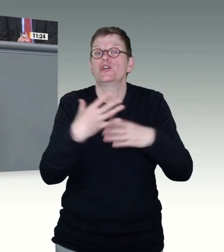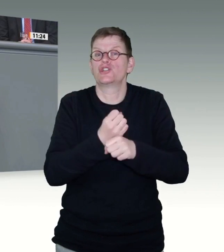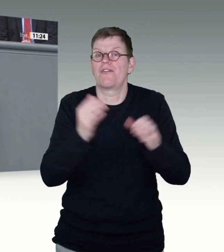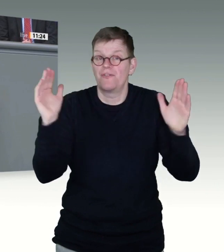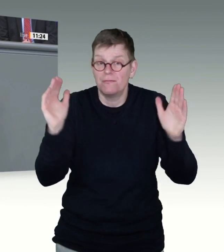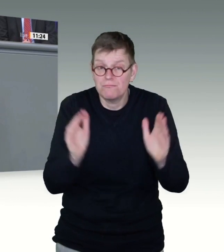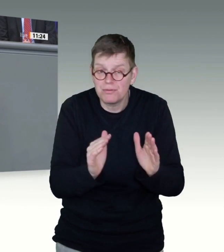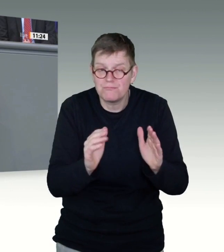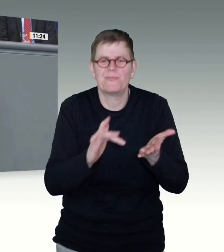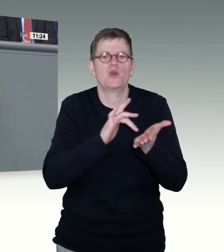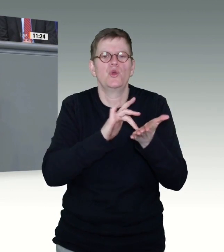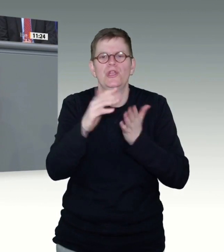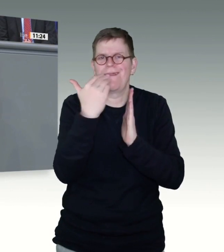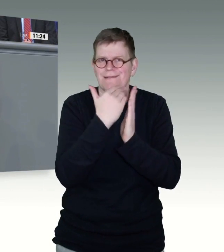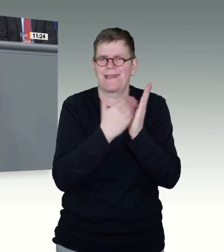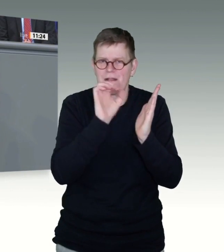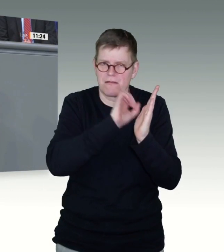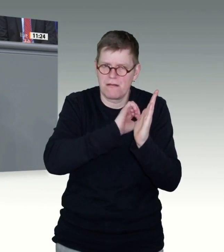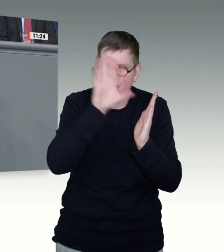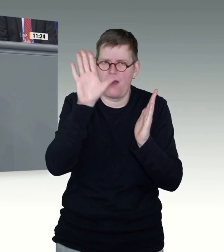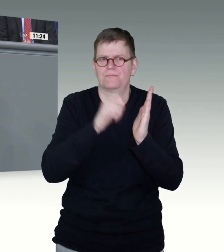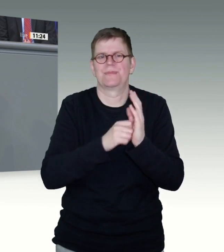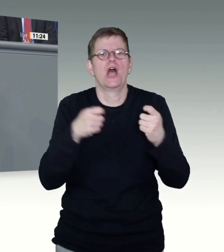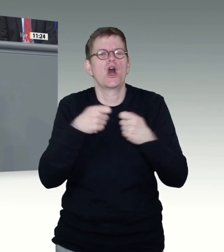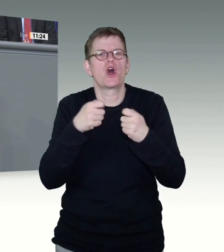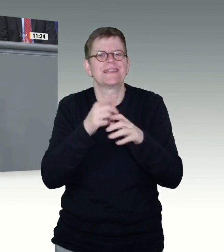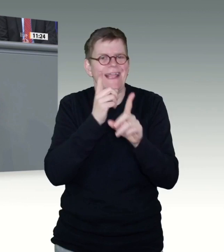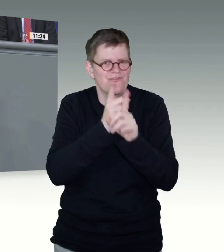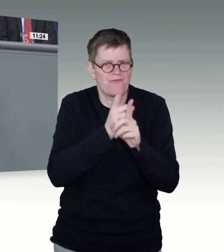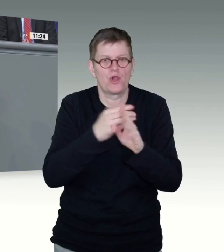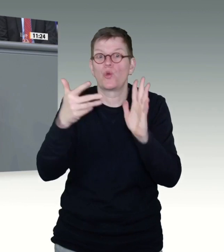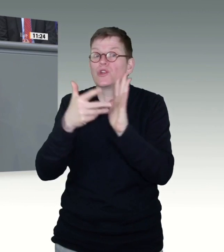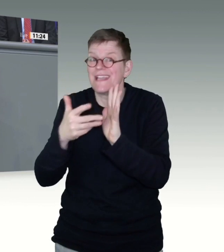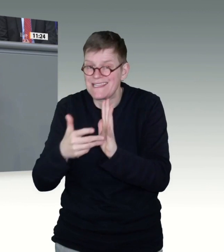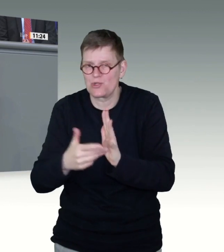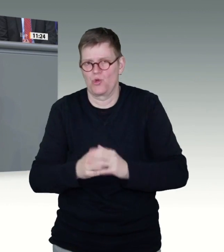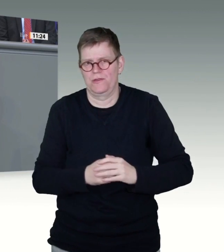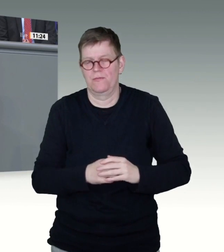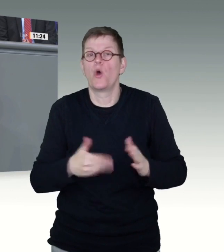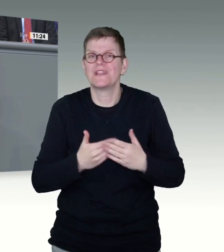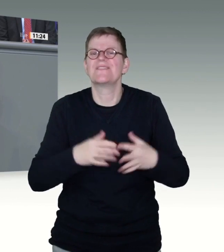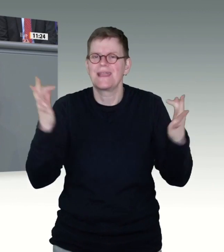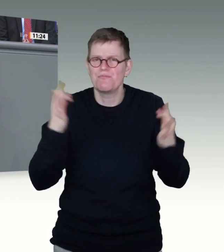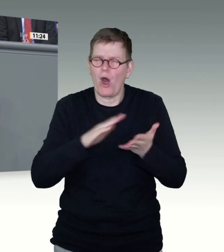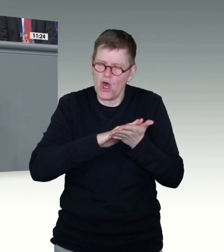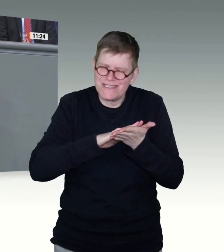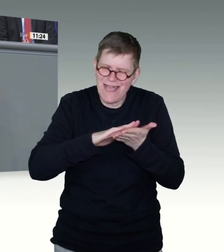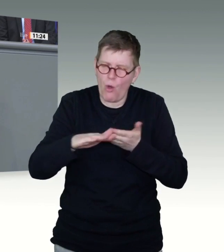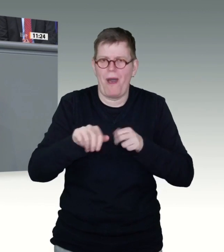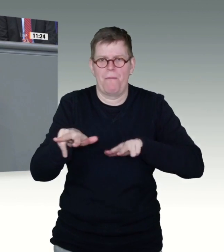Testungen, mit Impfungen. Und das bei entsprechenden Management kann das nur erfolgreich funktionieren. Aber Management gilt ja